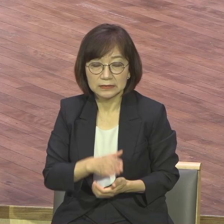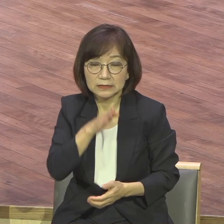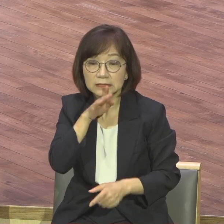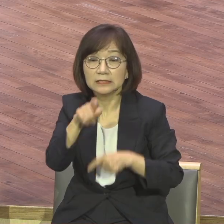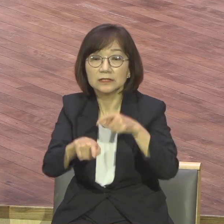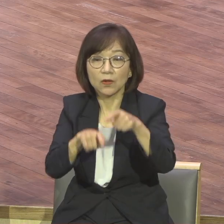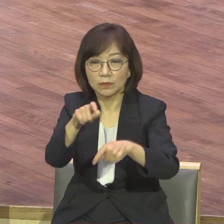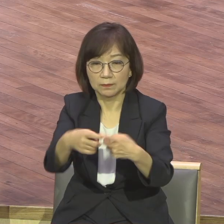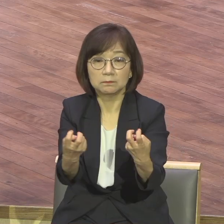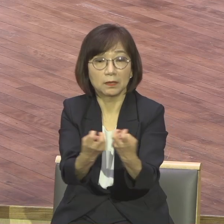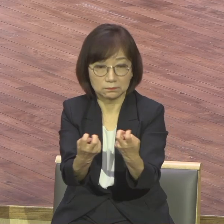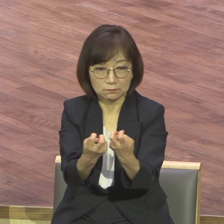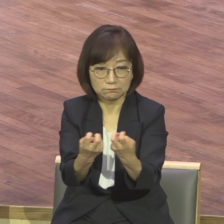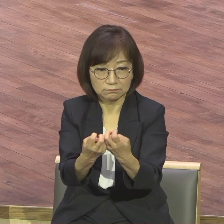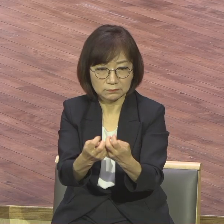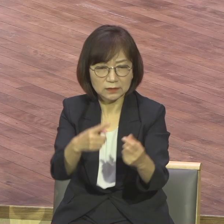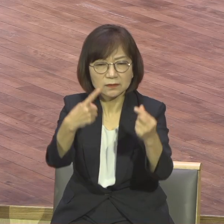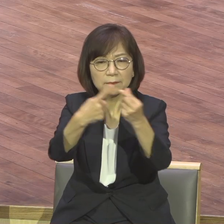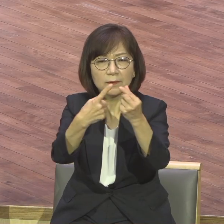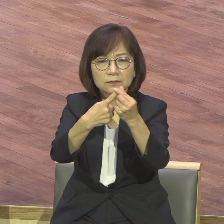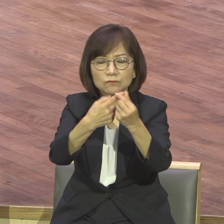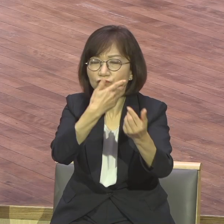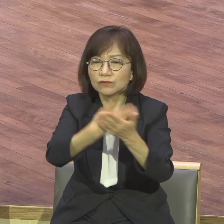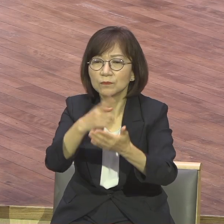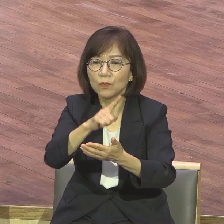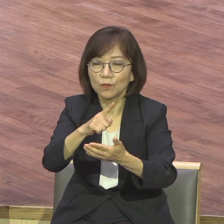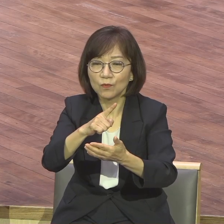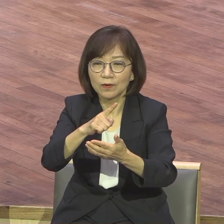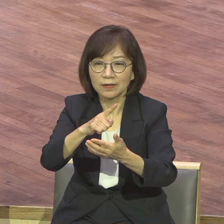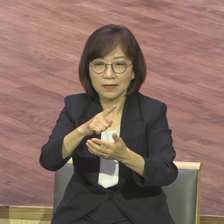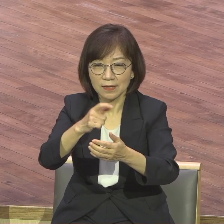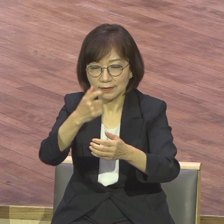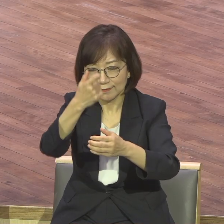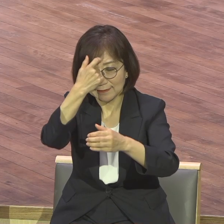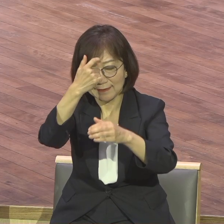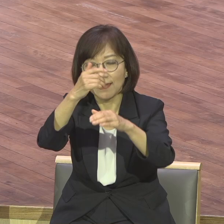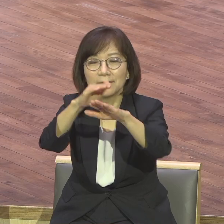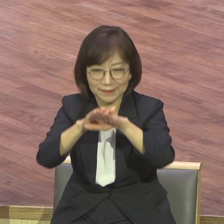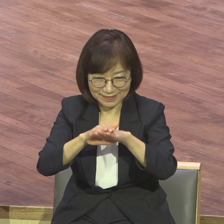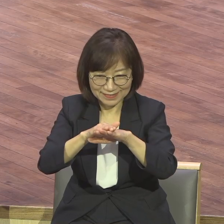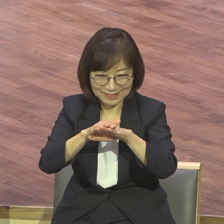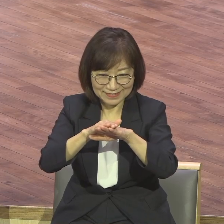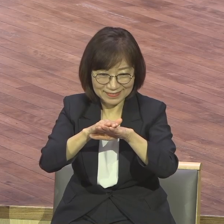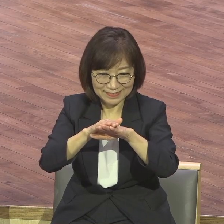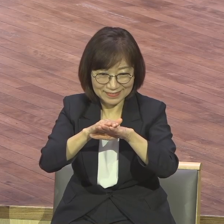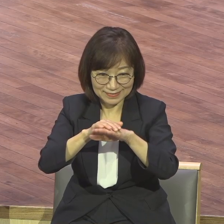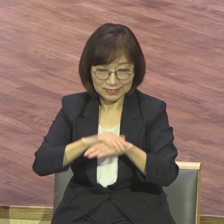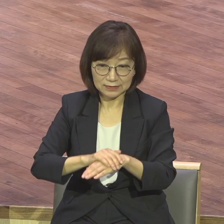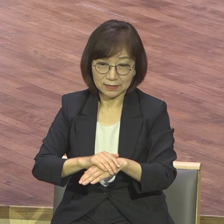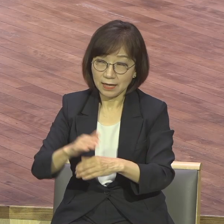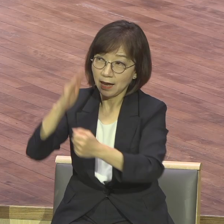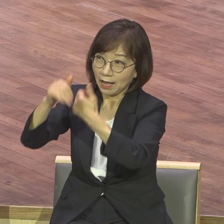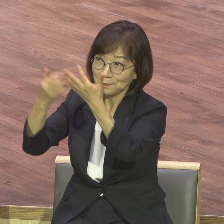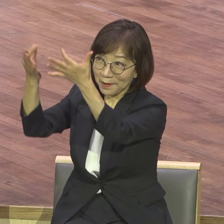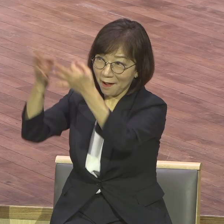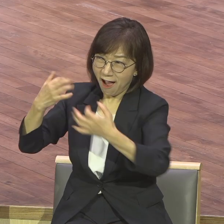첫째가 예배입니다. 거룩한 산재물로 우리가 하나님의 기뻄이 되는 삶은